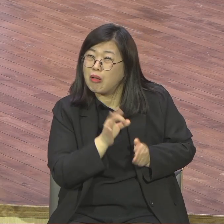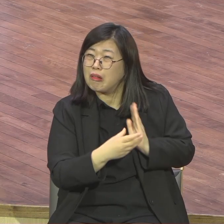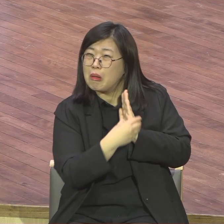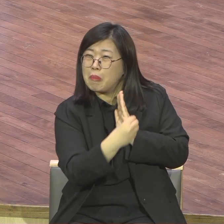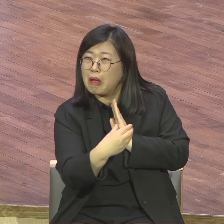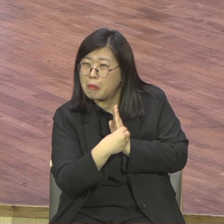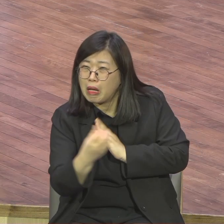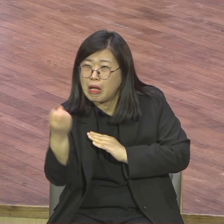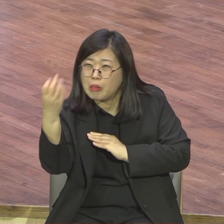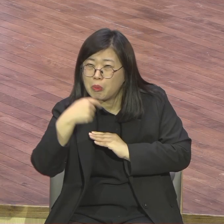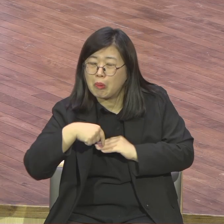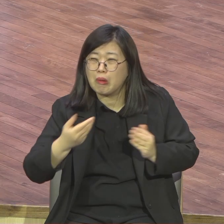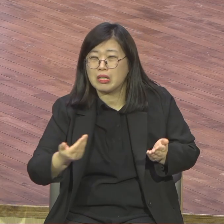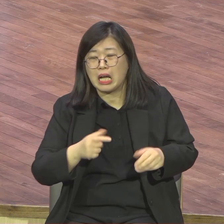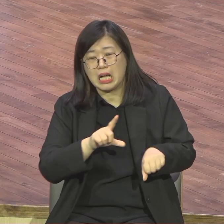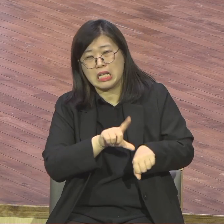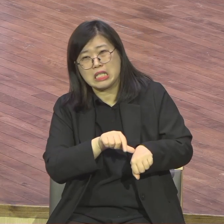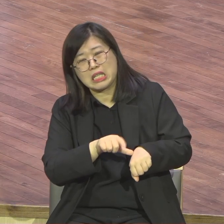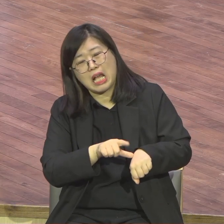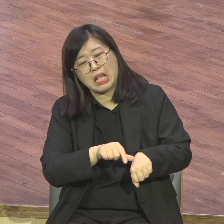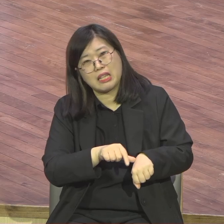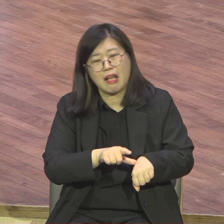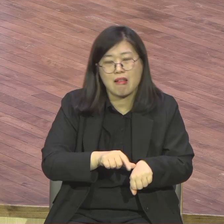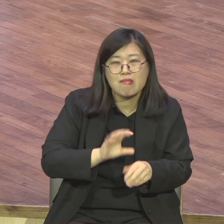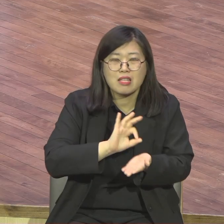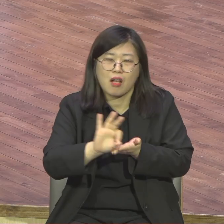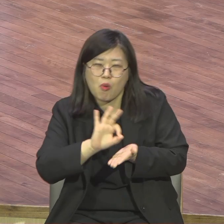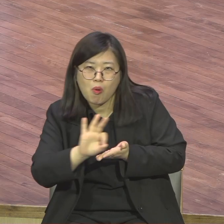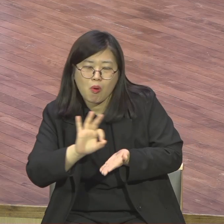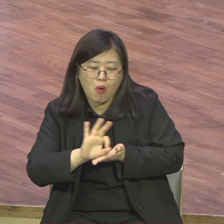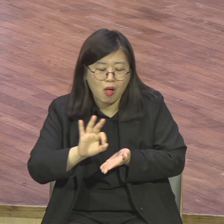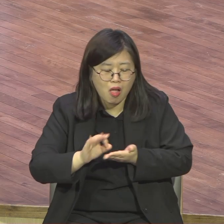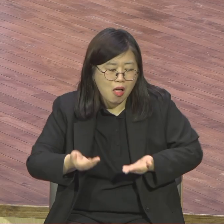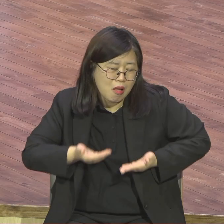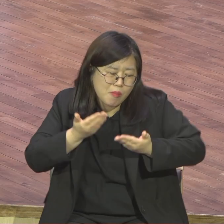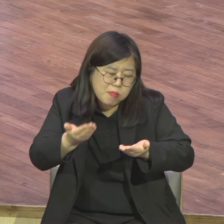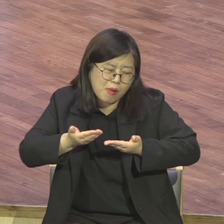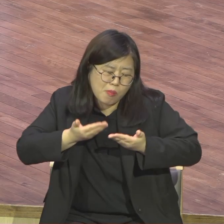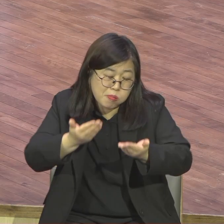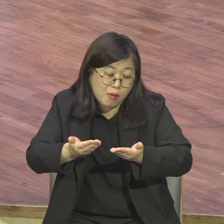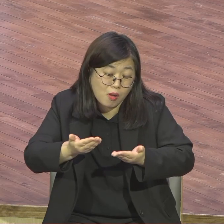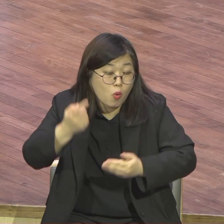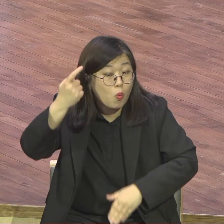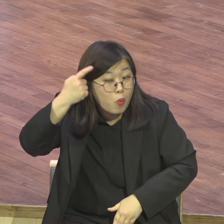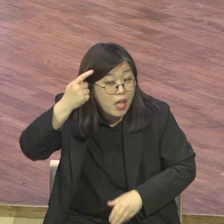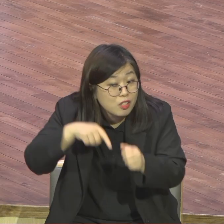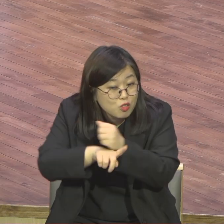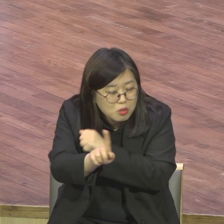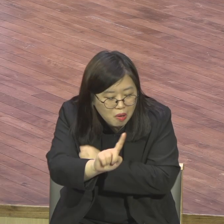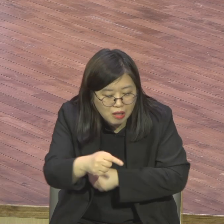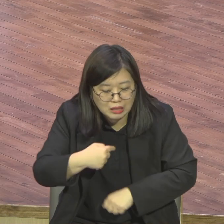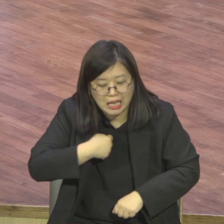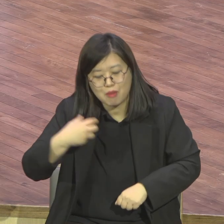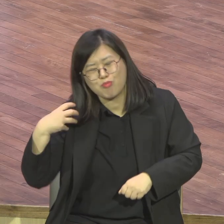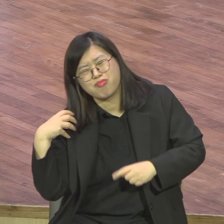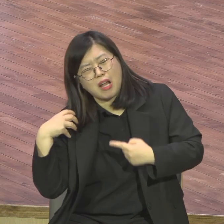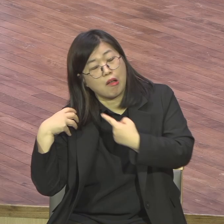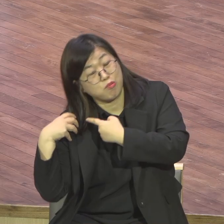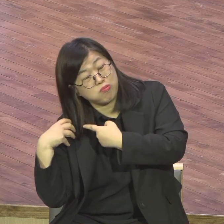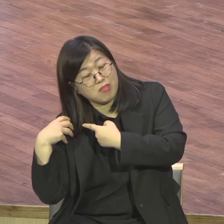주냐. 부담으로 생각하면 안 돼요. 상급이에요. 상급. 아멘. 제가 이렇게 교회에서